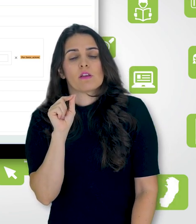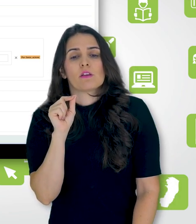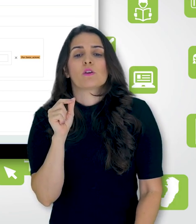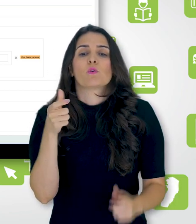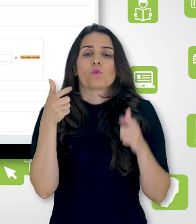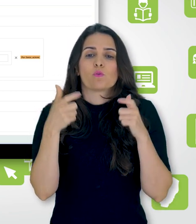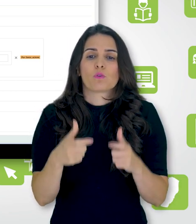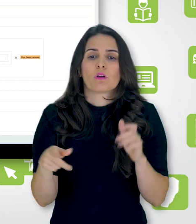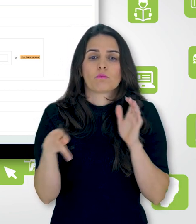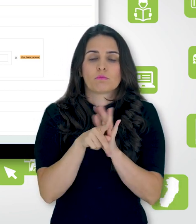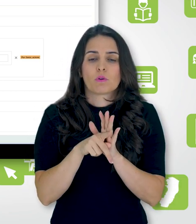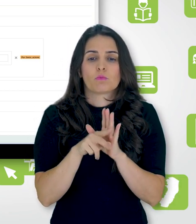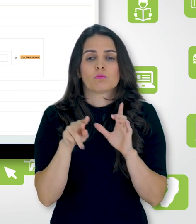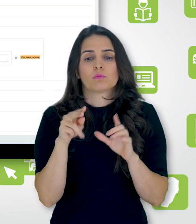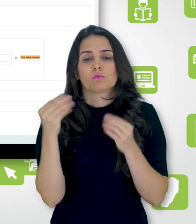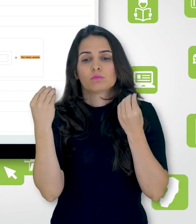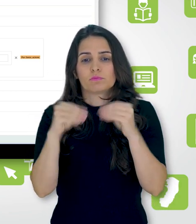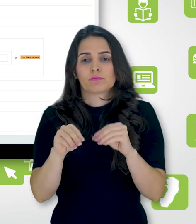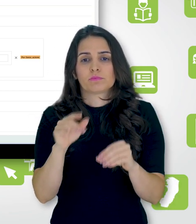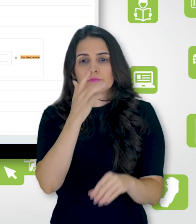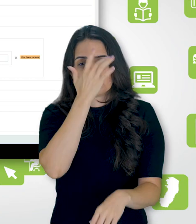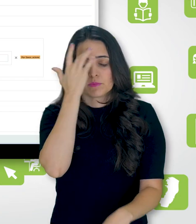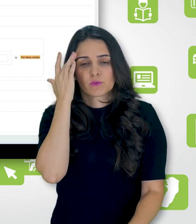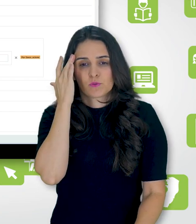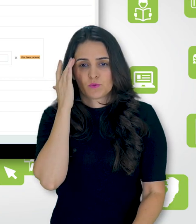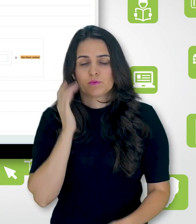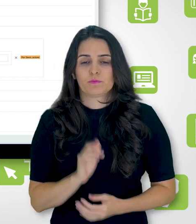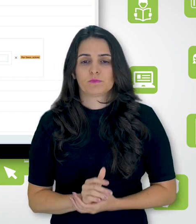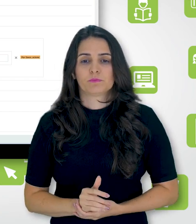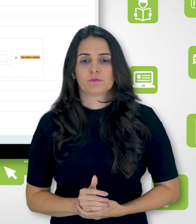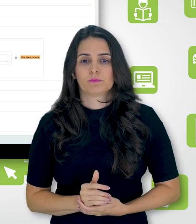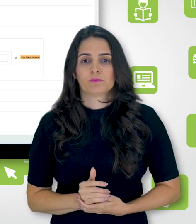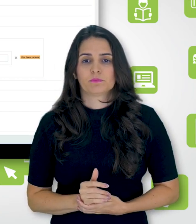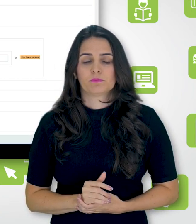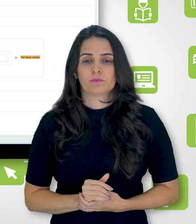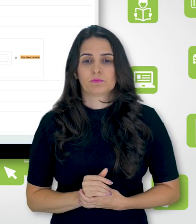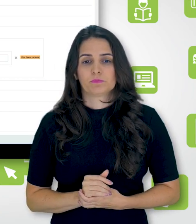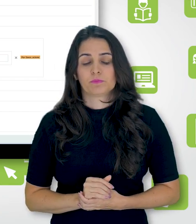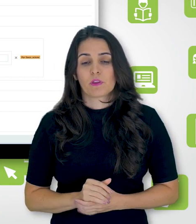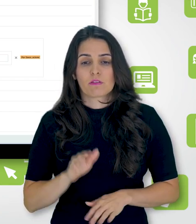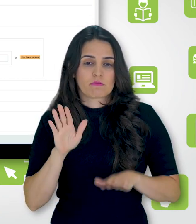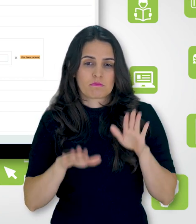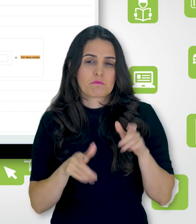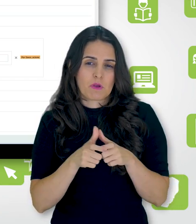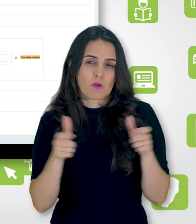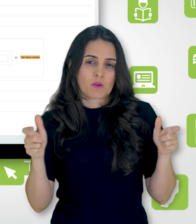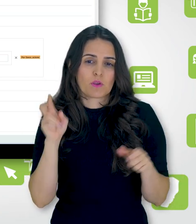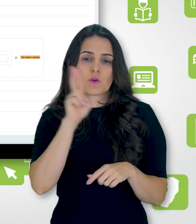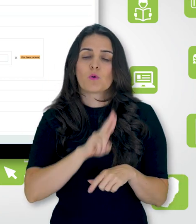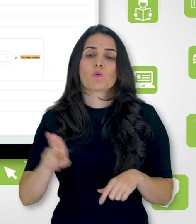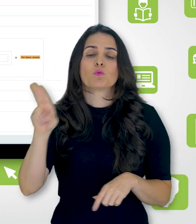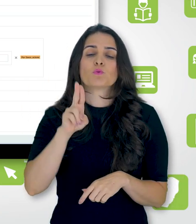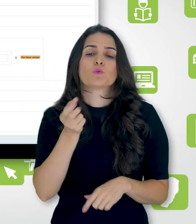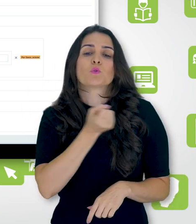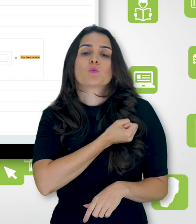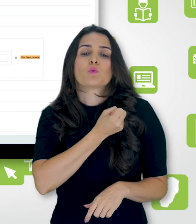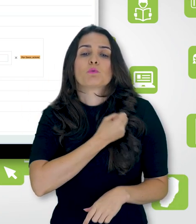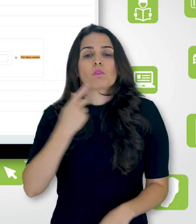usuário. Então, por exemplo, normalmente nós podemos utilizar aqui o número de identificação do aluno,